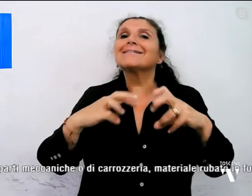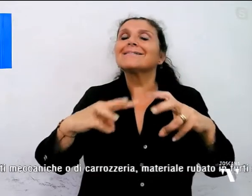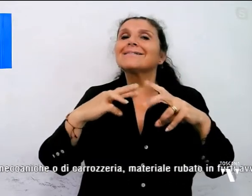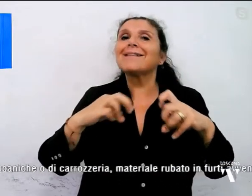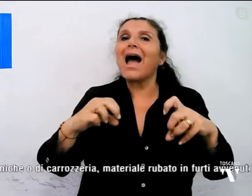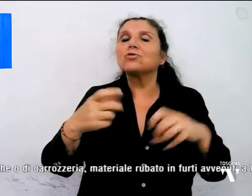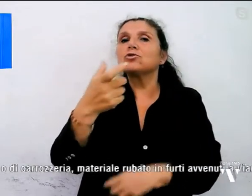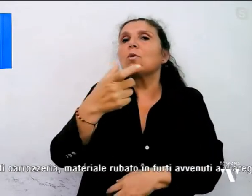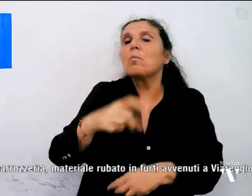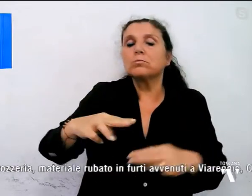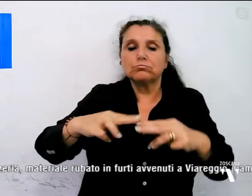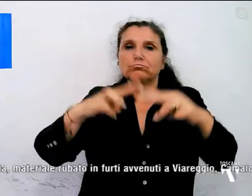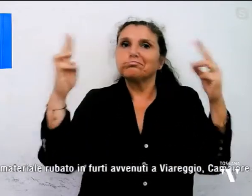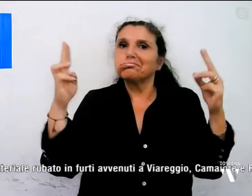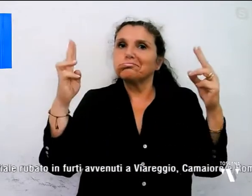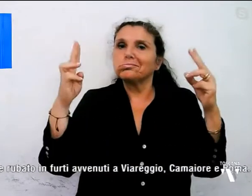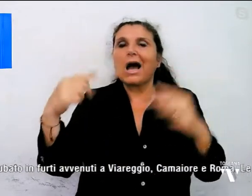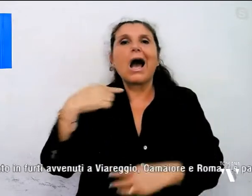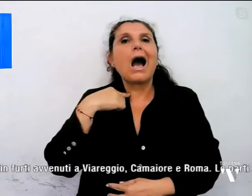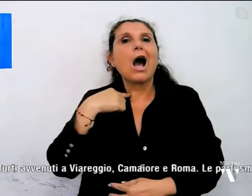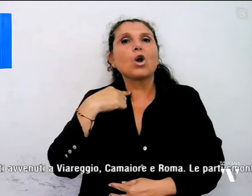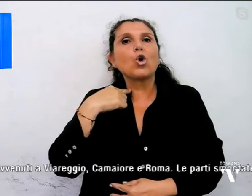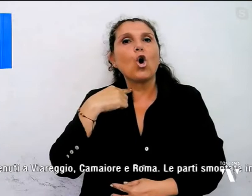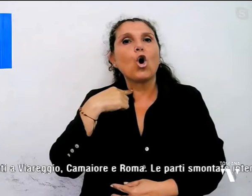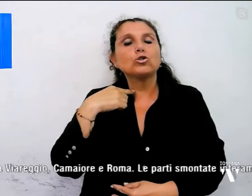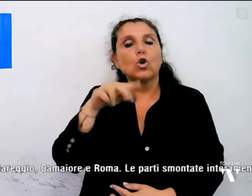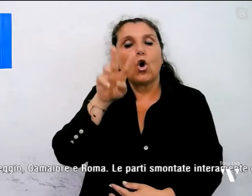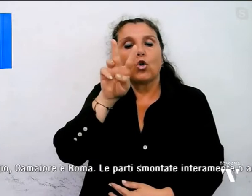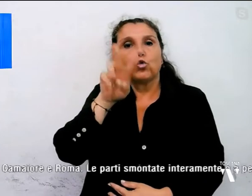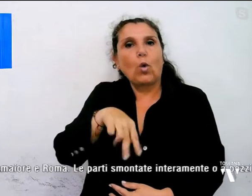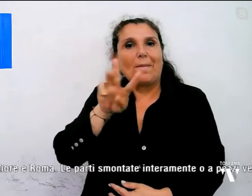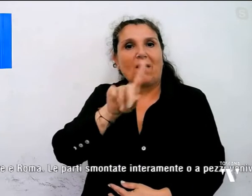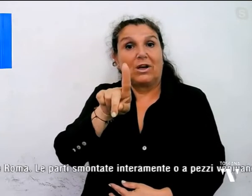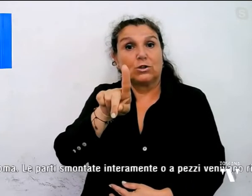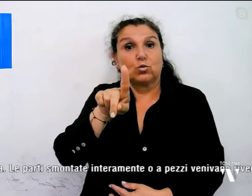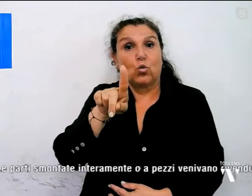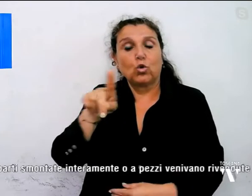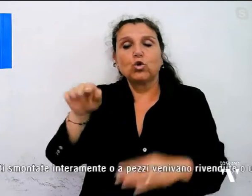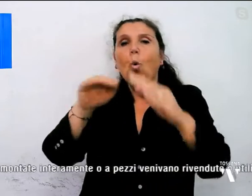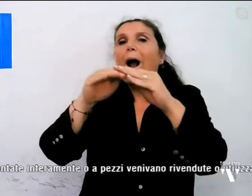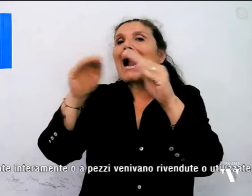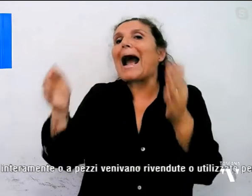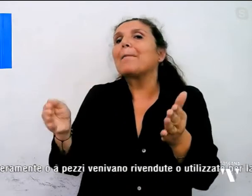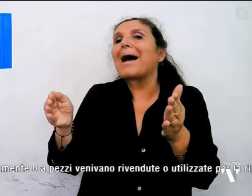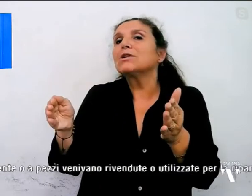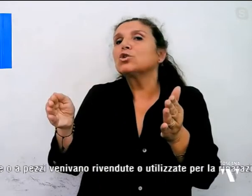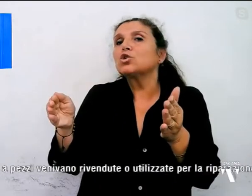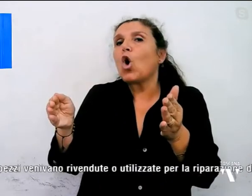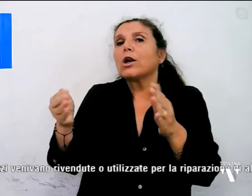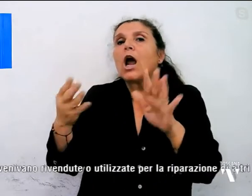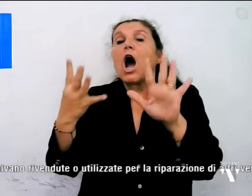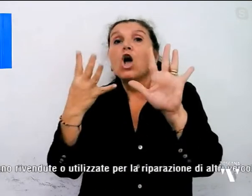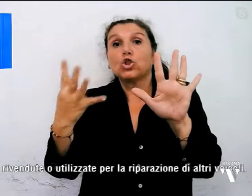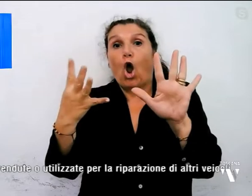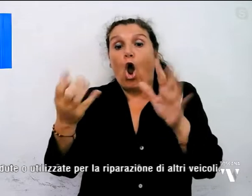scoperta nell'agosto del 2021 di un capannone con 9 veicoli